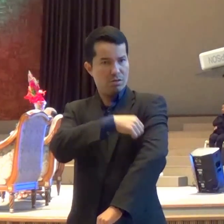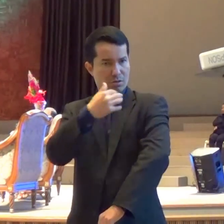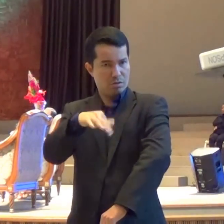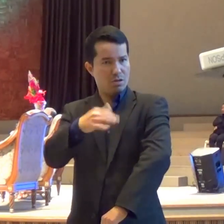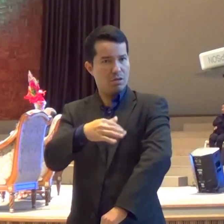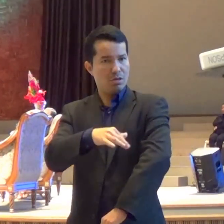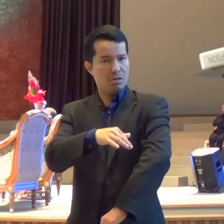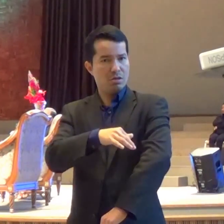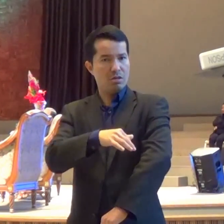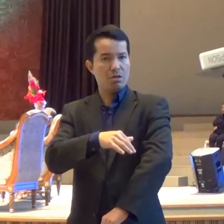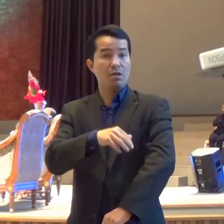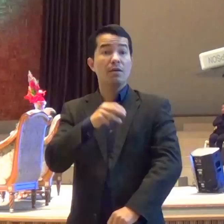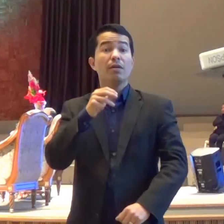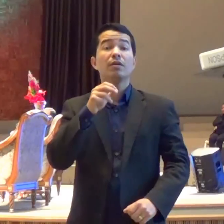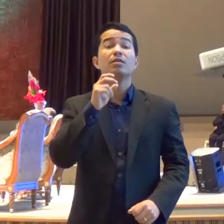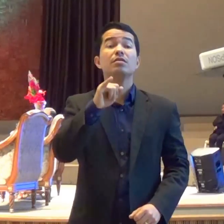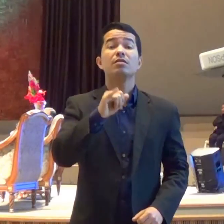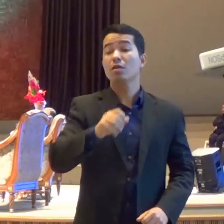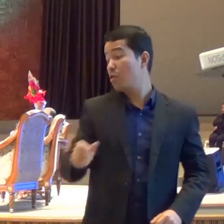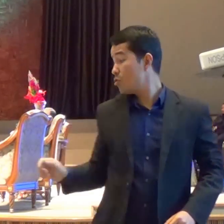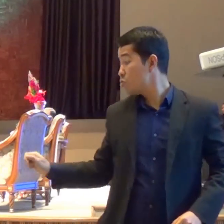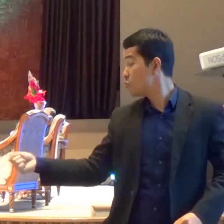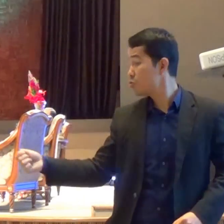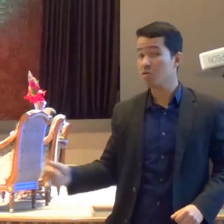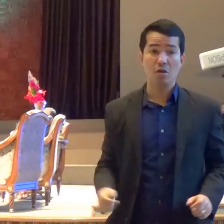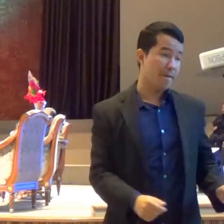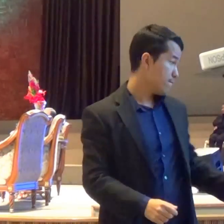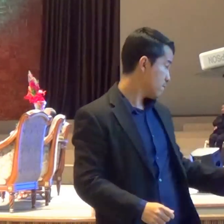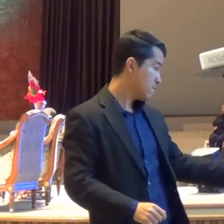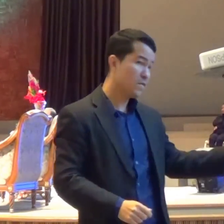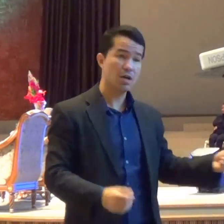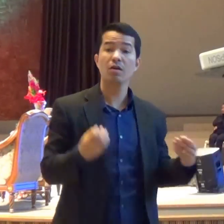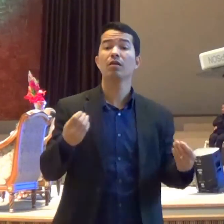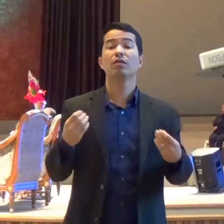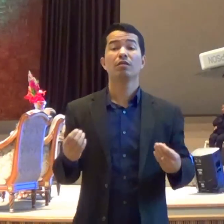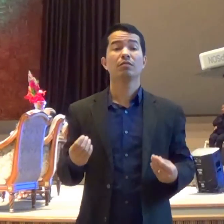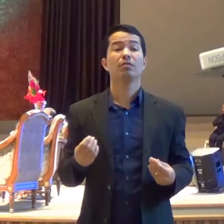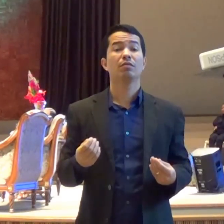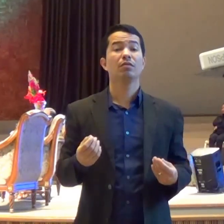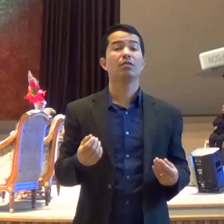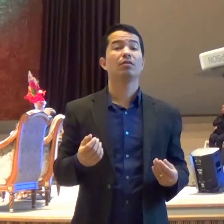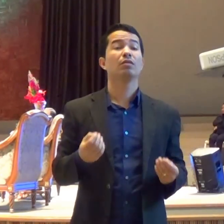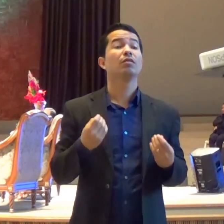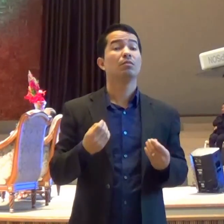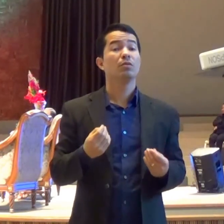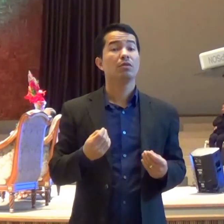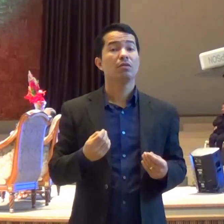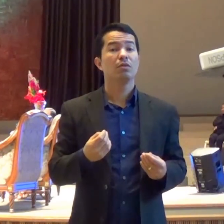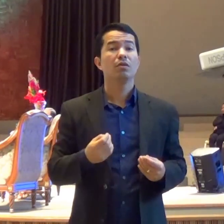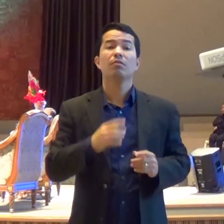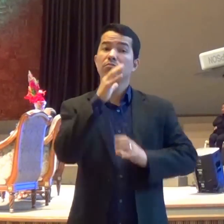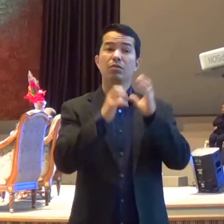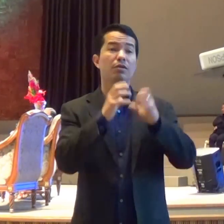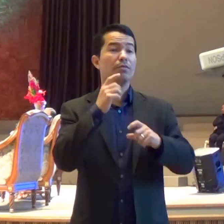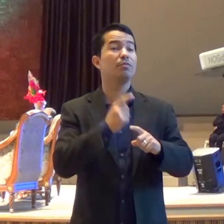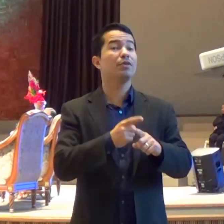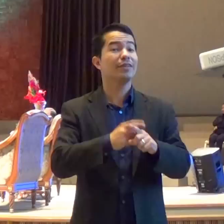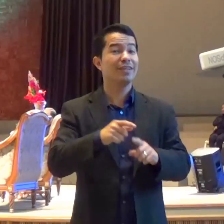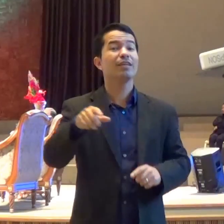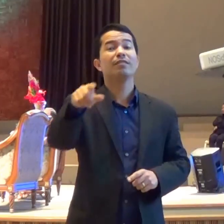imagina Se eu mandar o outro Dar o beliscão Vai dar briga Não vai? Porque você ainda Controla A força do beliscão Para não doer E